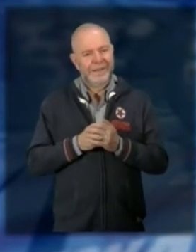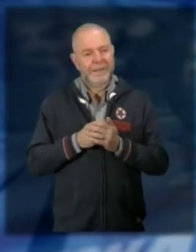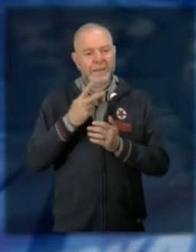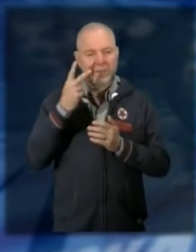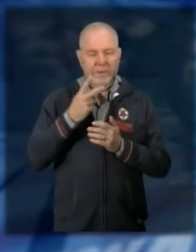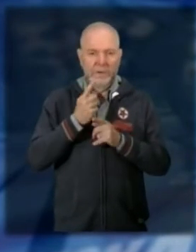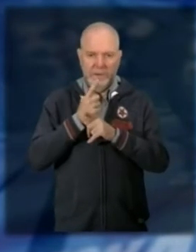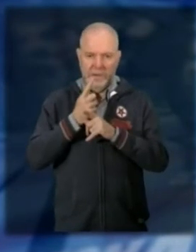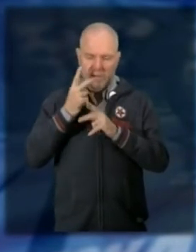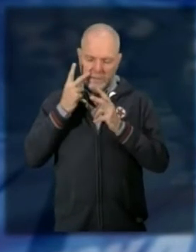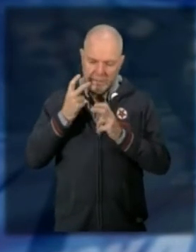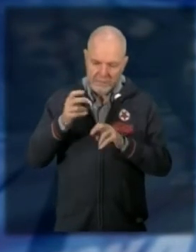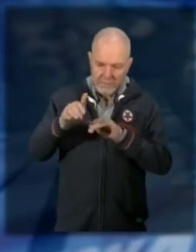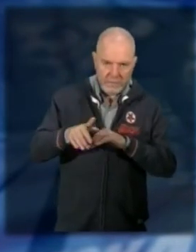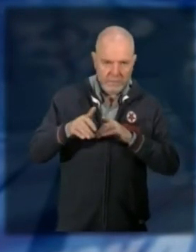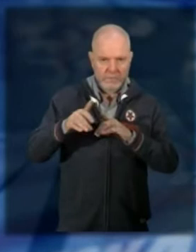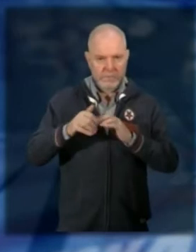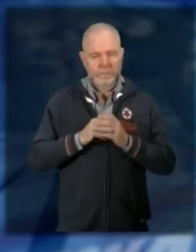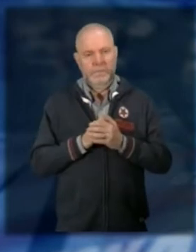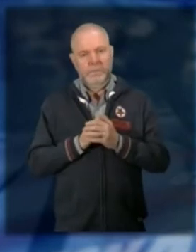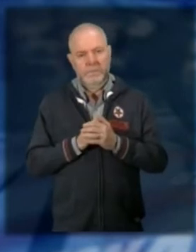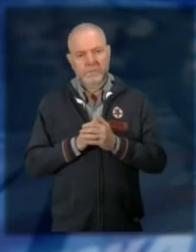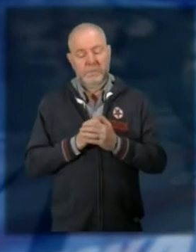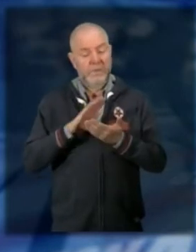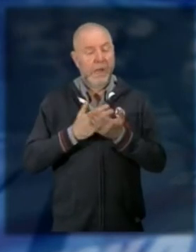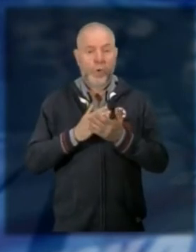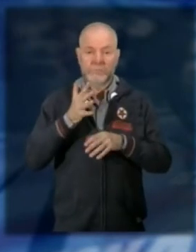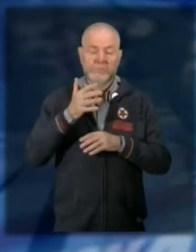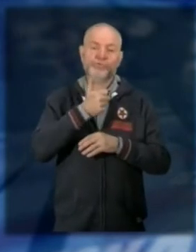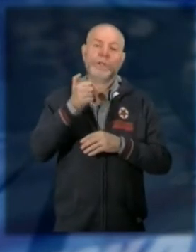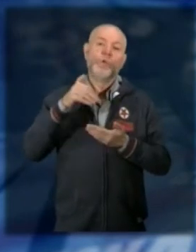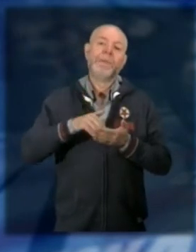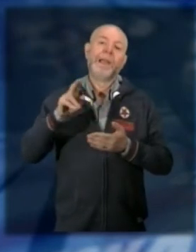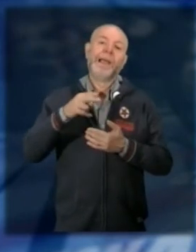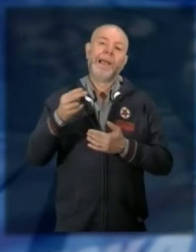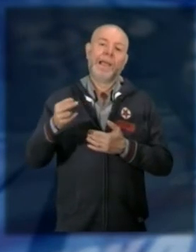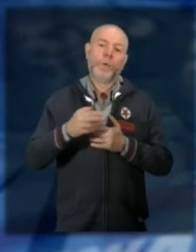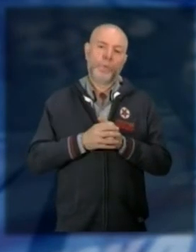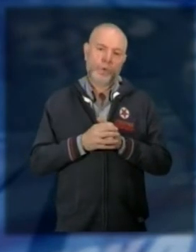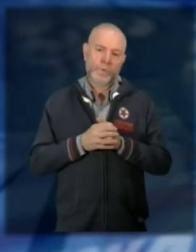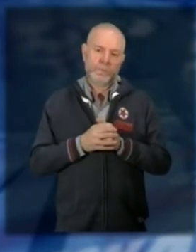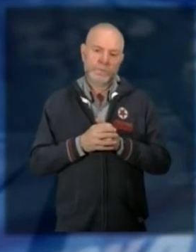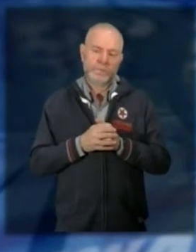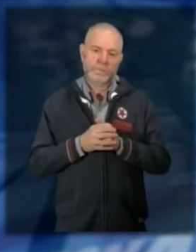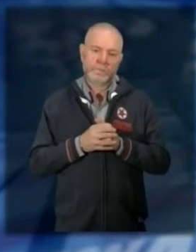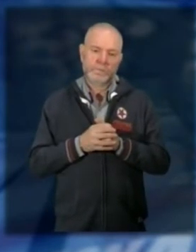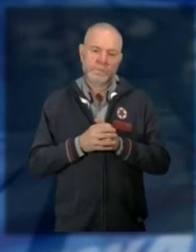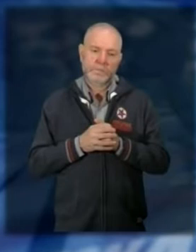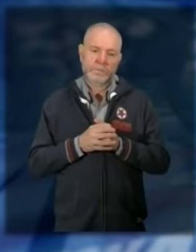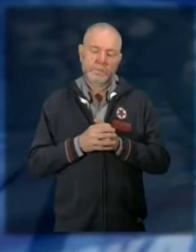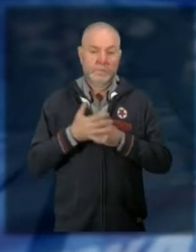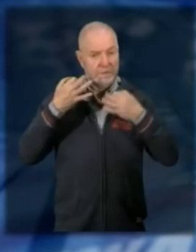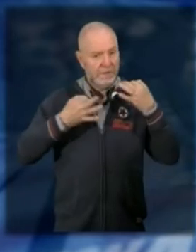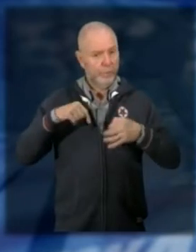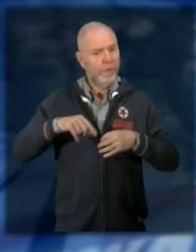effettuato un corretto scavo stratigrafico un valore di oltre 100.000 euro, secondo una stima provvisoria degli archeologi l'autorità